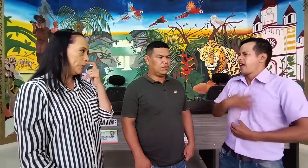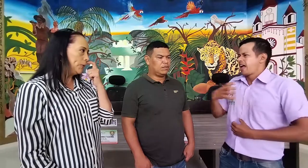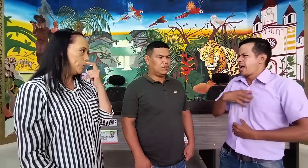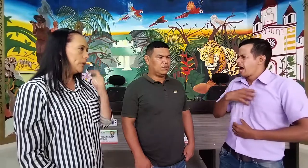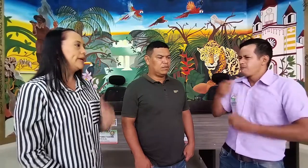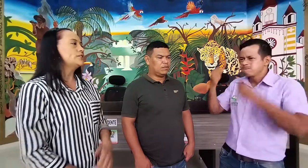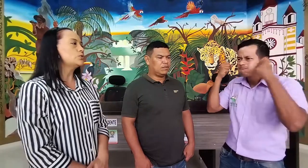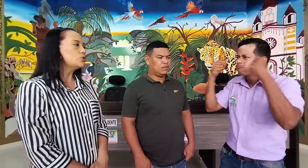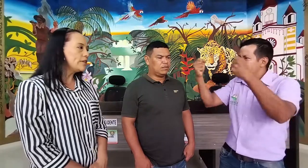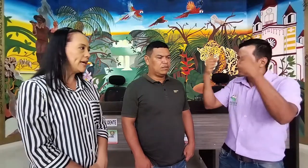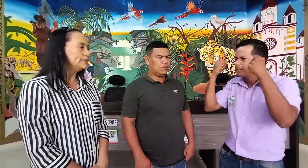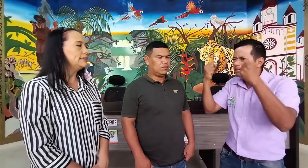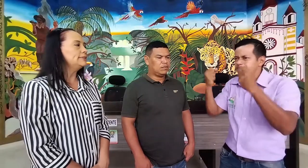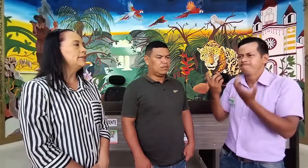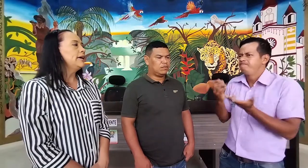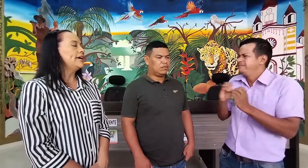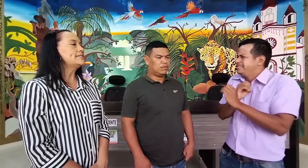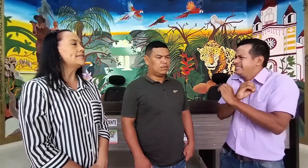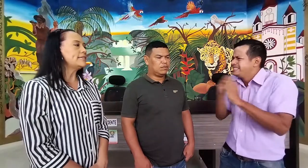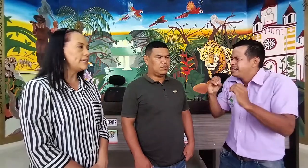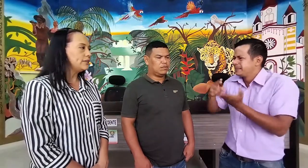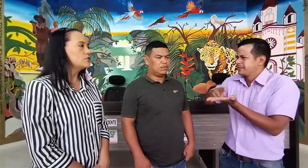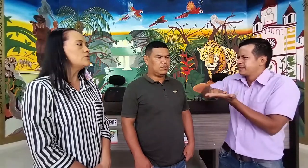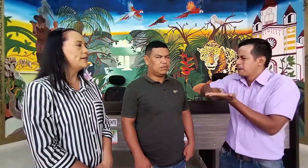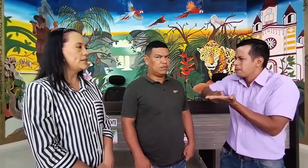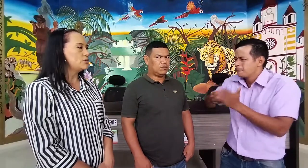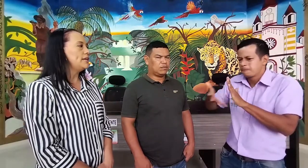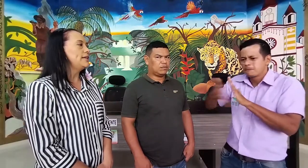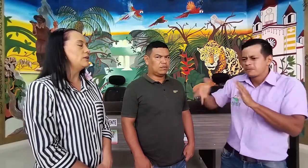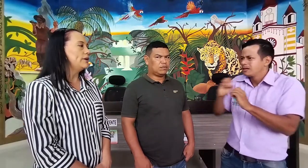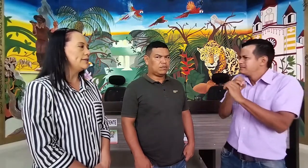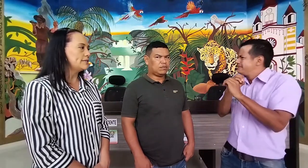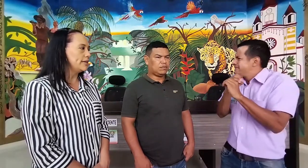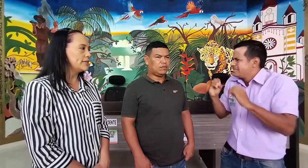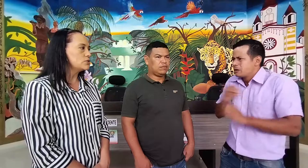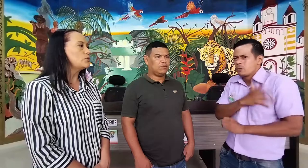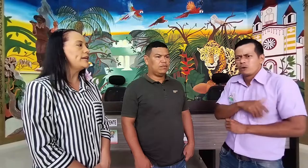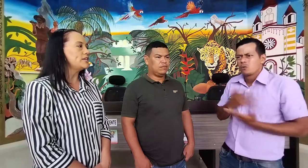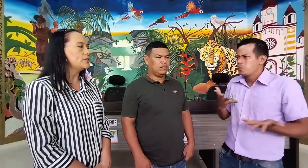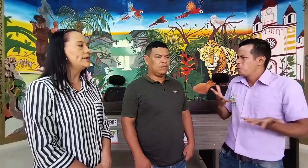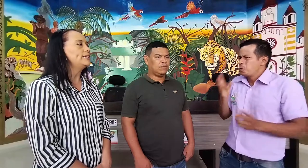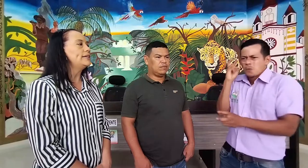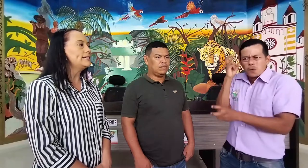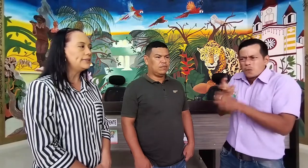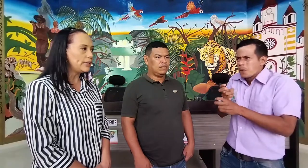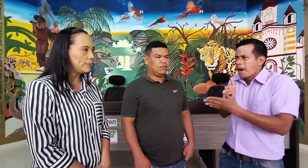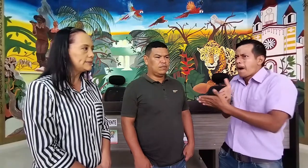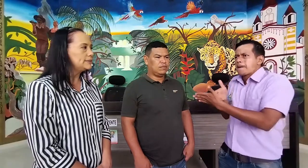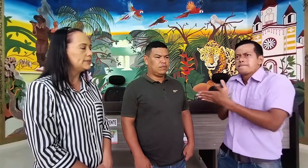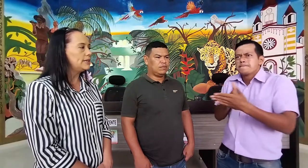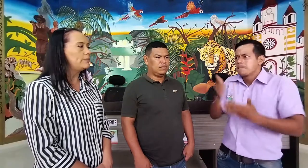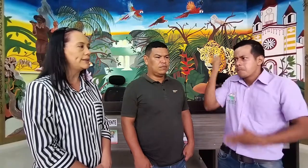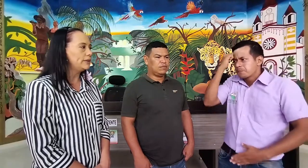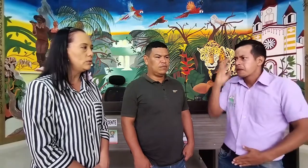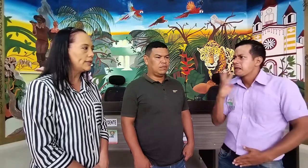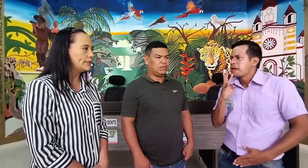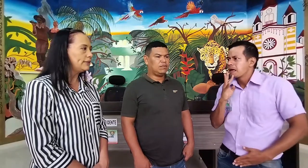un grupo de estudiantes exigiendo su derecho a la lengua de señas, su derecho a tener intérpretes en la parte educativa,